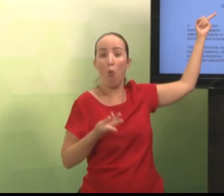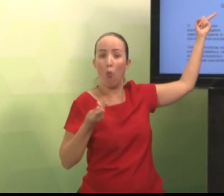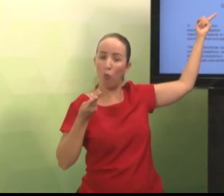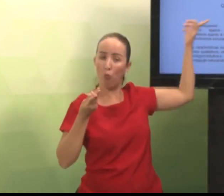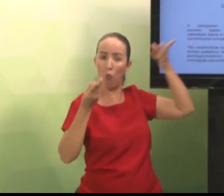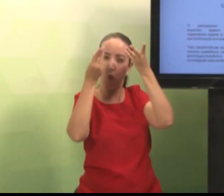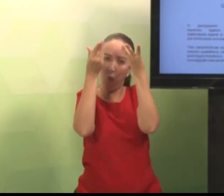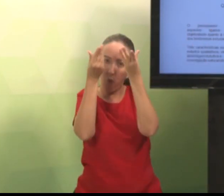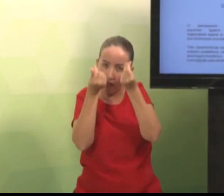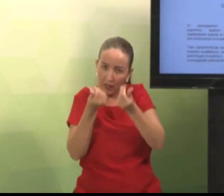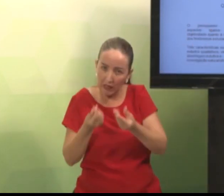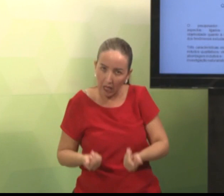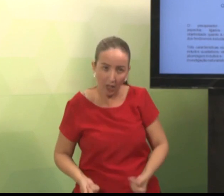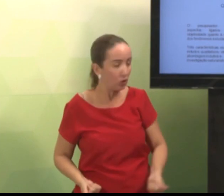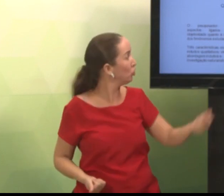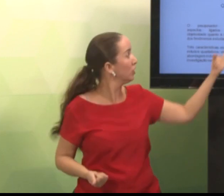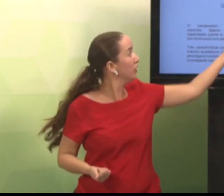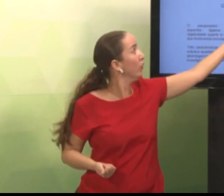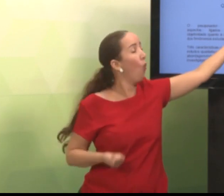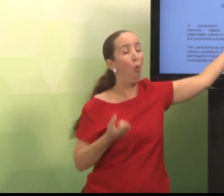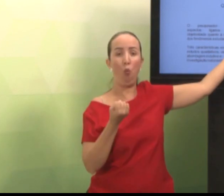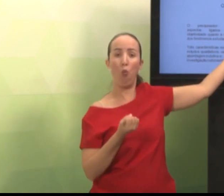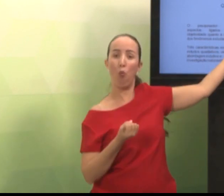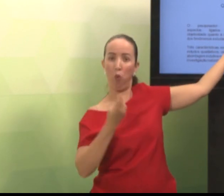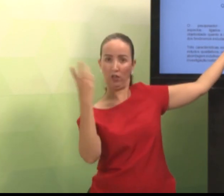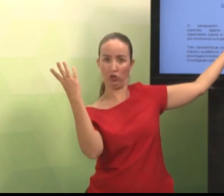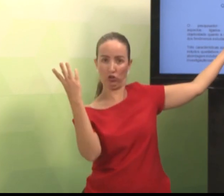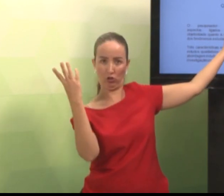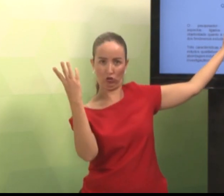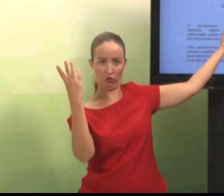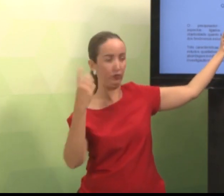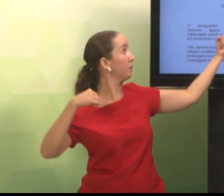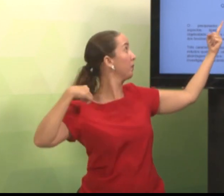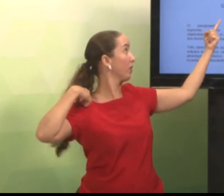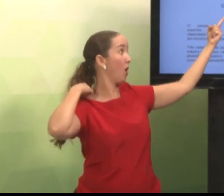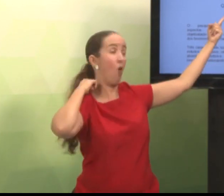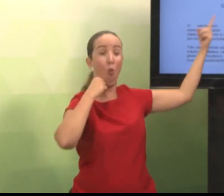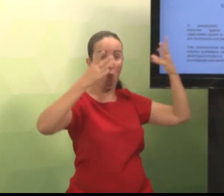uma pesquisa qualitativa e uma pesquisa quantitativa.